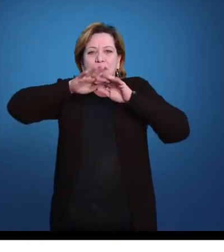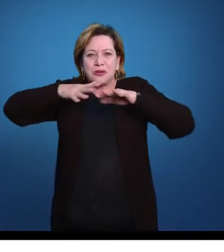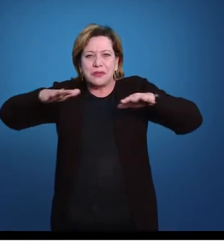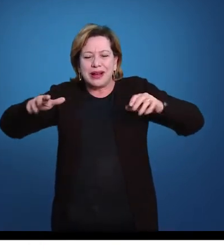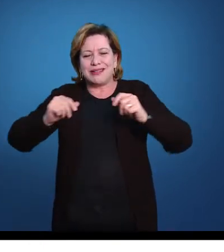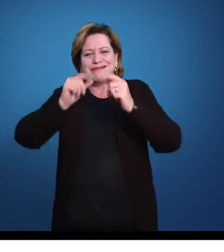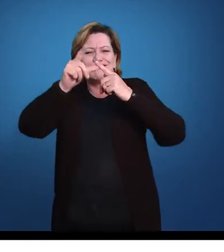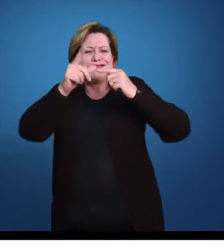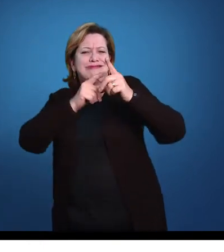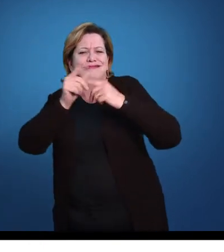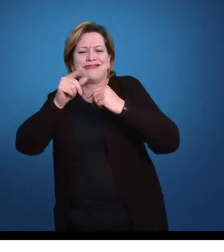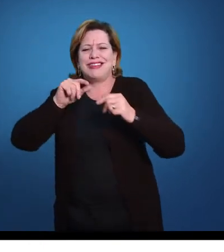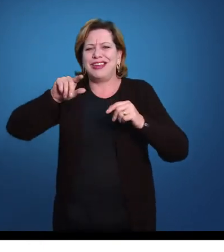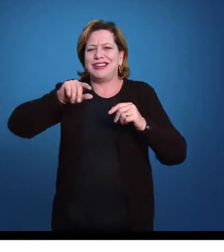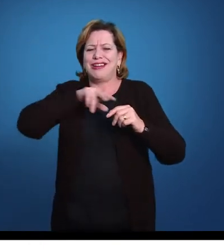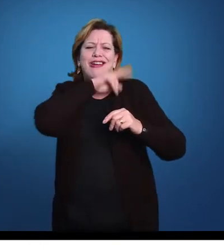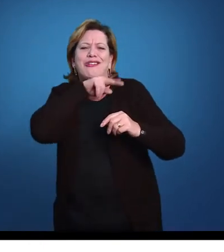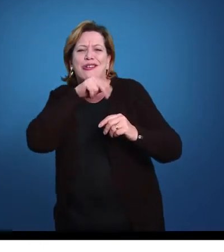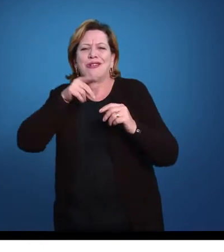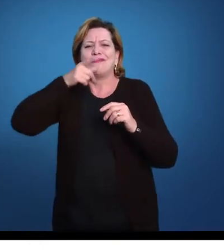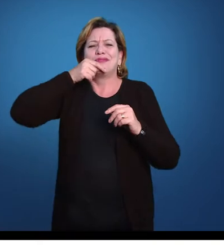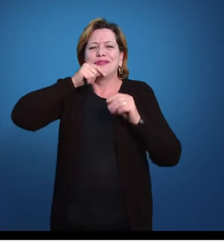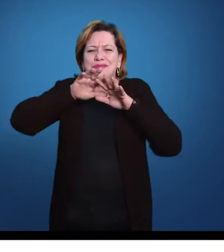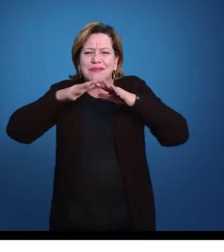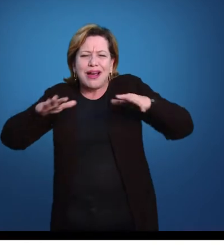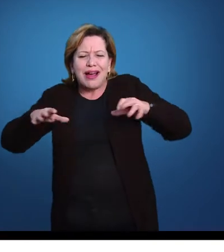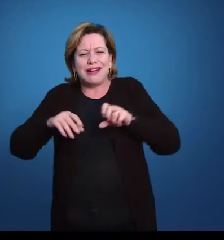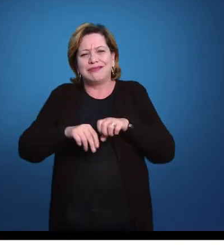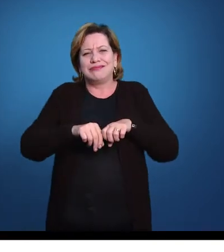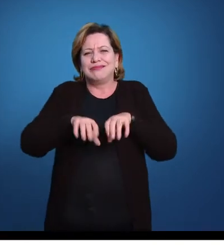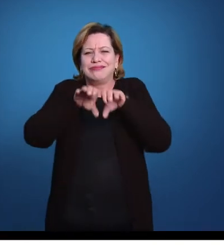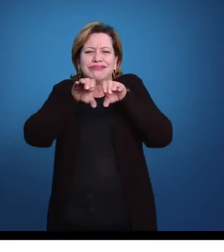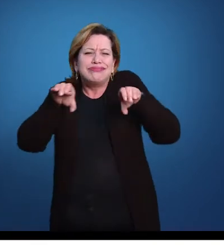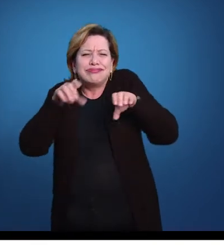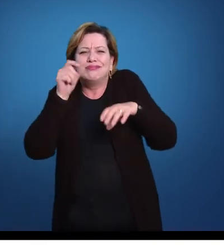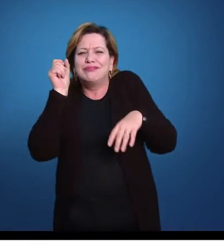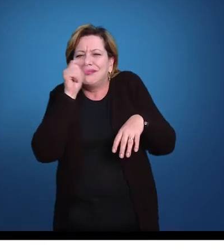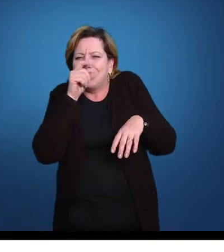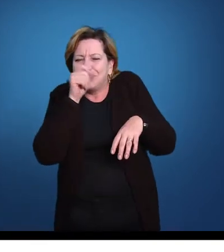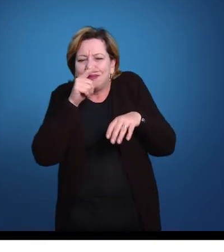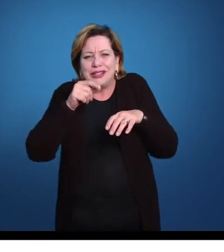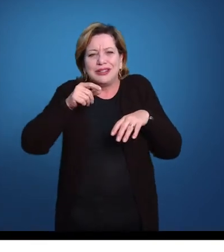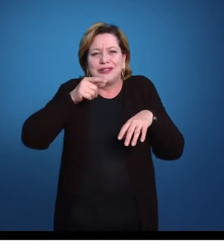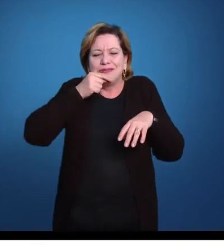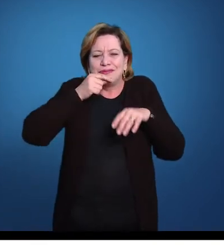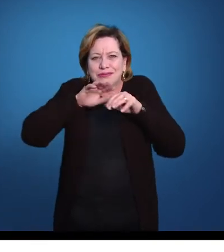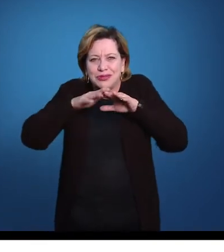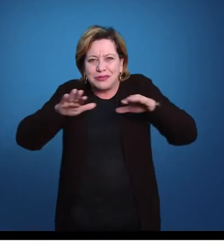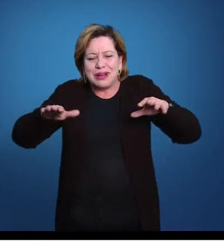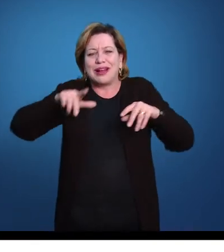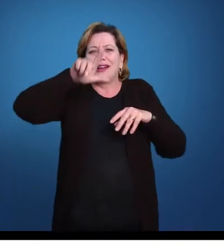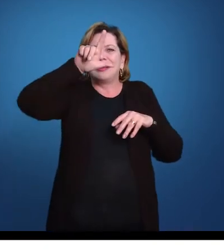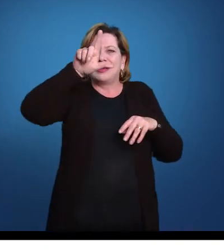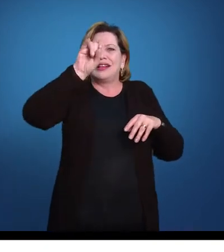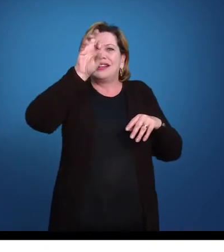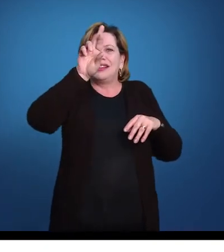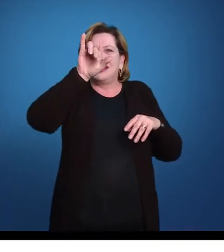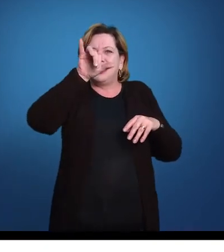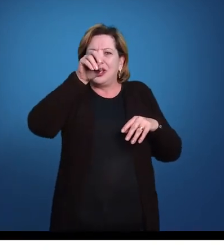mar, serpente do mar, pepino do mar, lírio do mar e as bolachas da praia. Então são